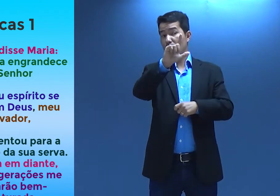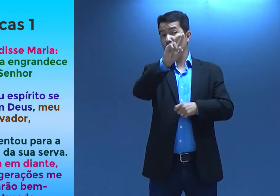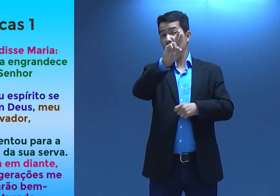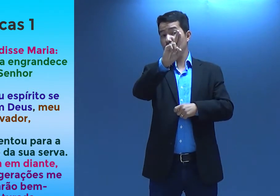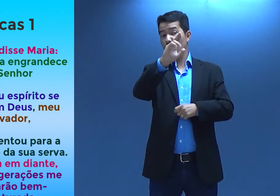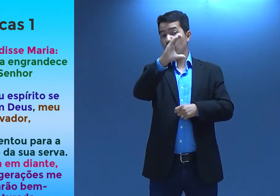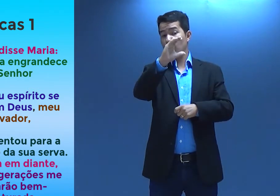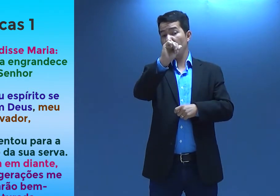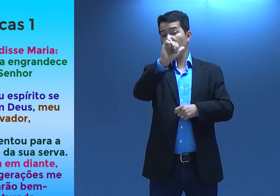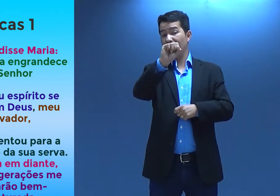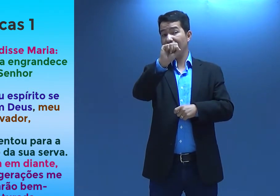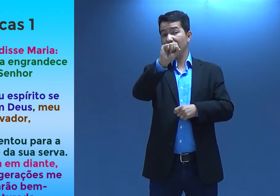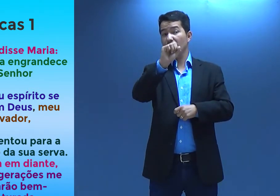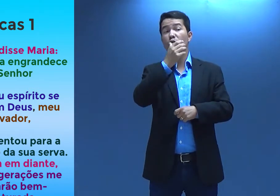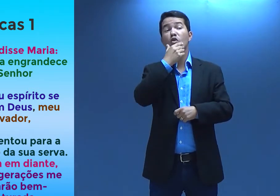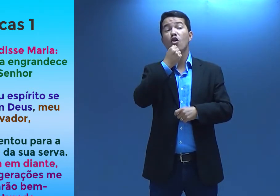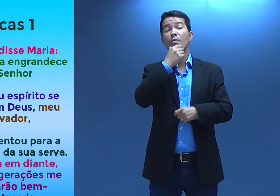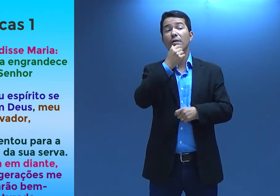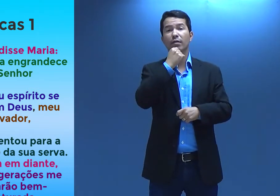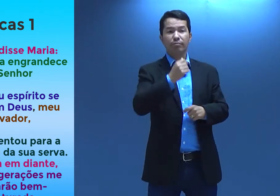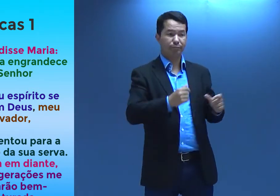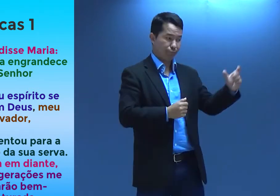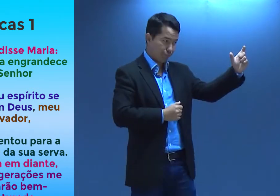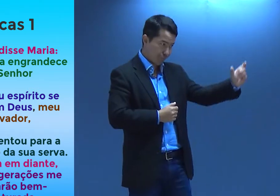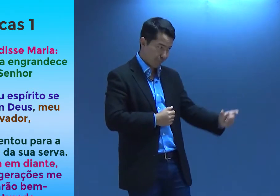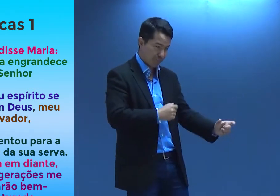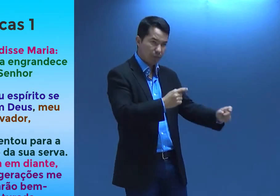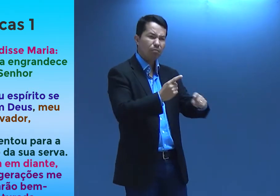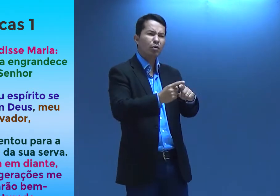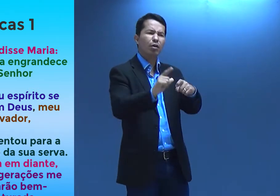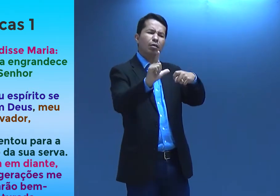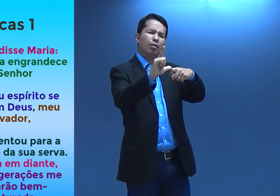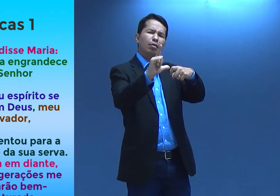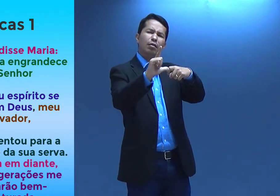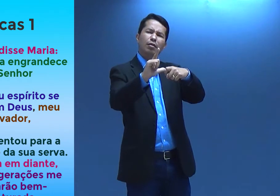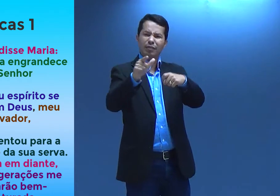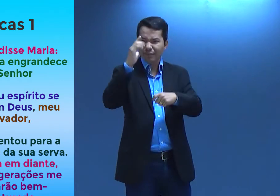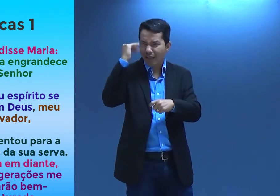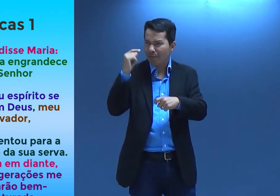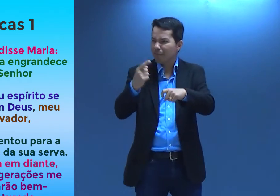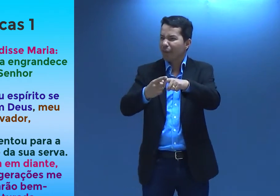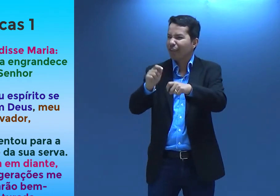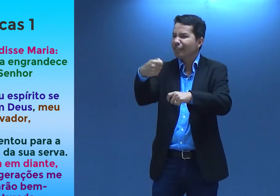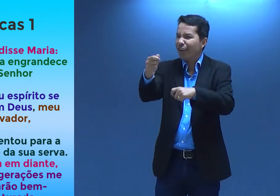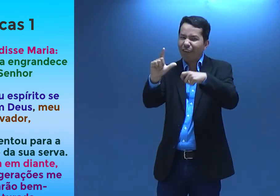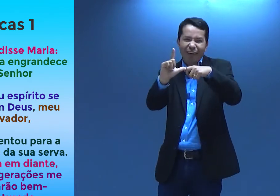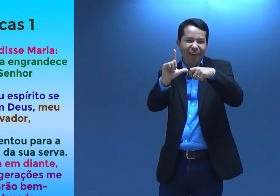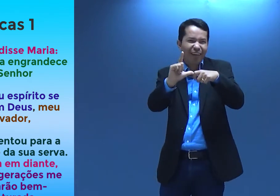Então, Lucas, ele era o homem. E por que que é esse sinal, vocês sabem?